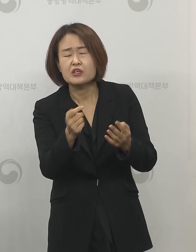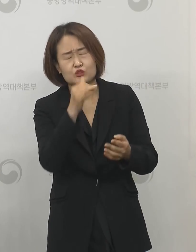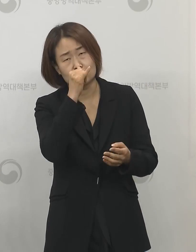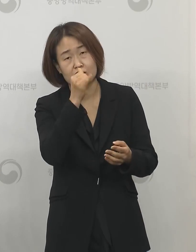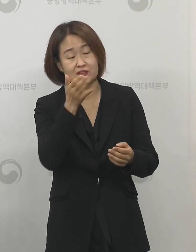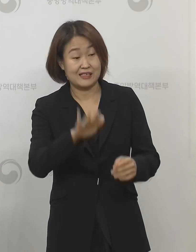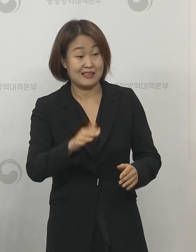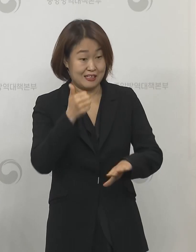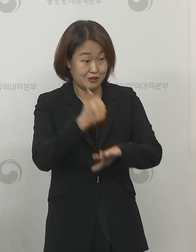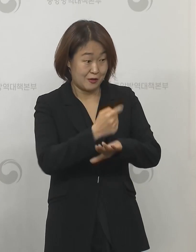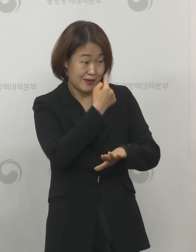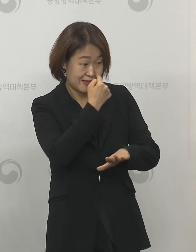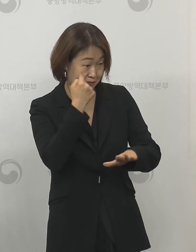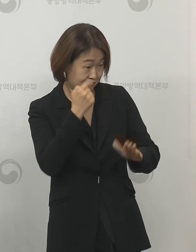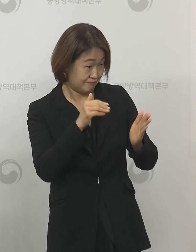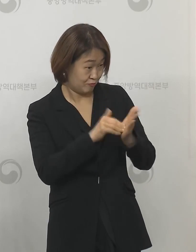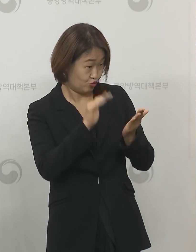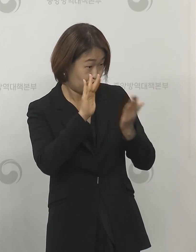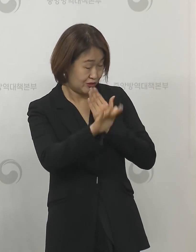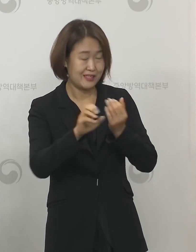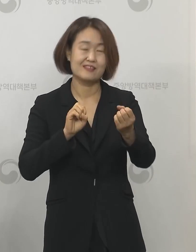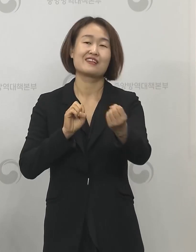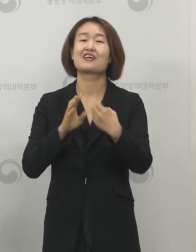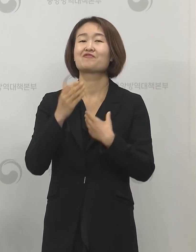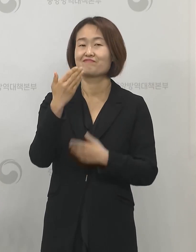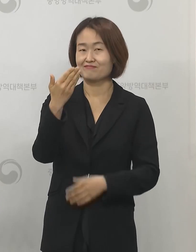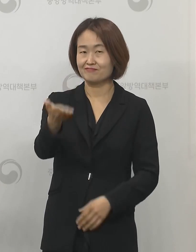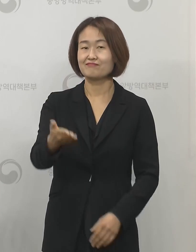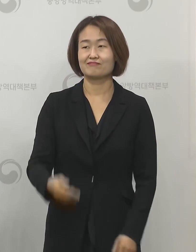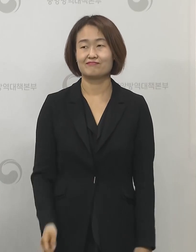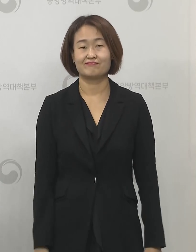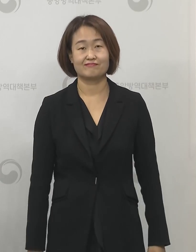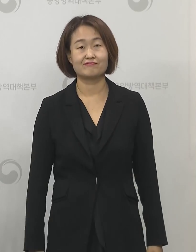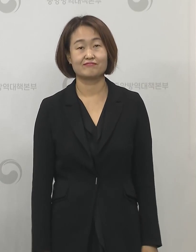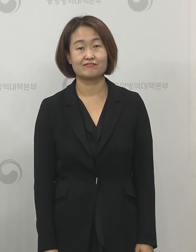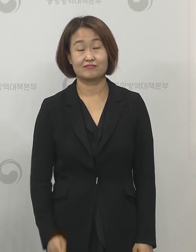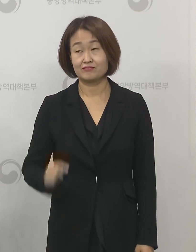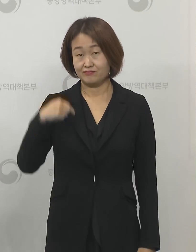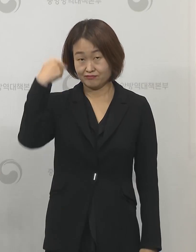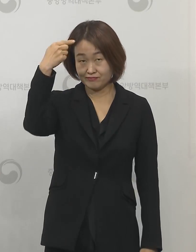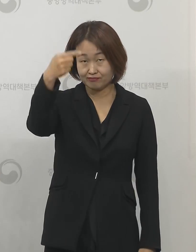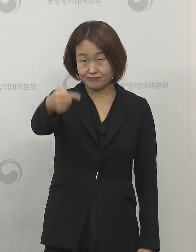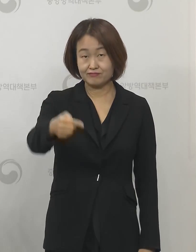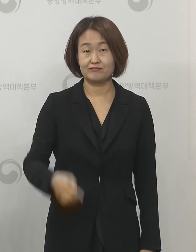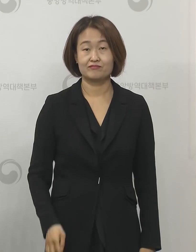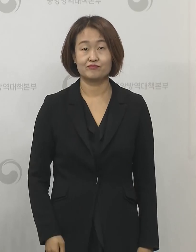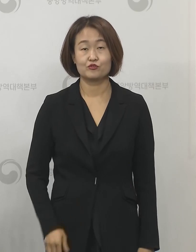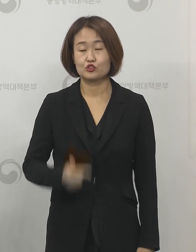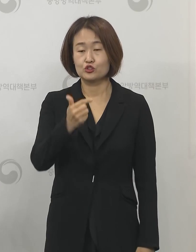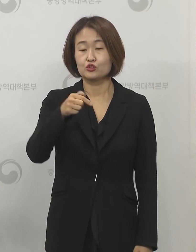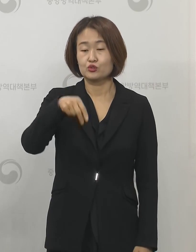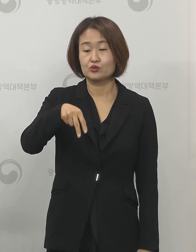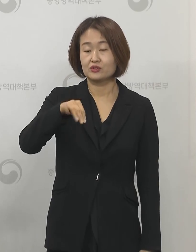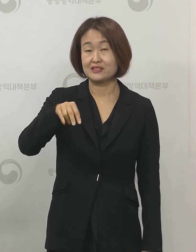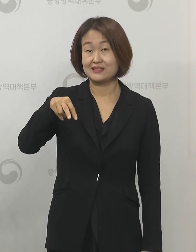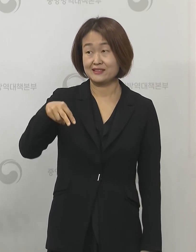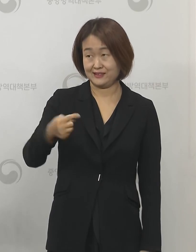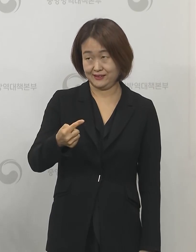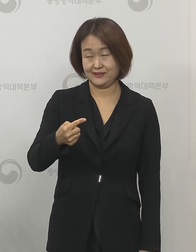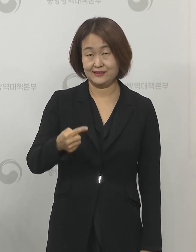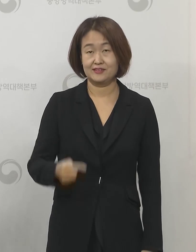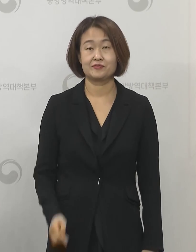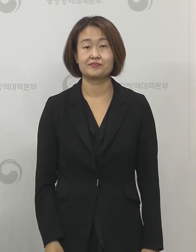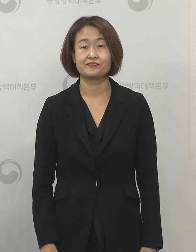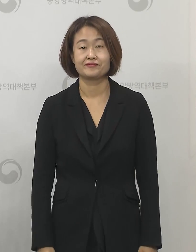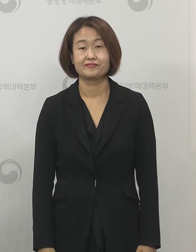문자로 답변 드리도록 하겠습니다 네 답변 드리겠습니다 다음은 유시스 임재희 기자님 질문입니다